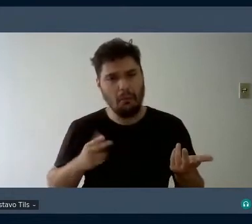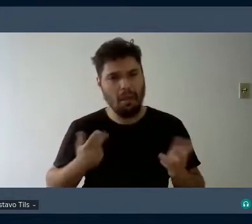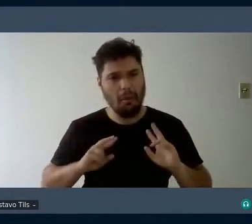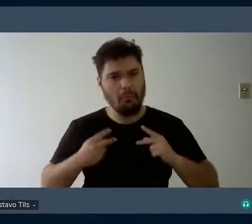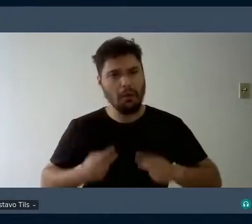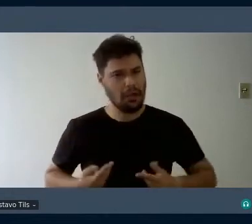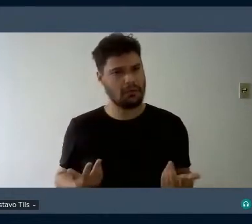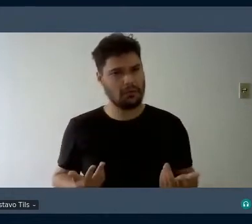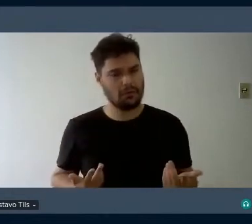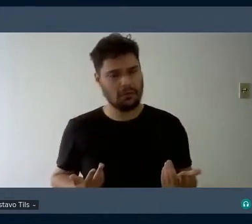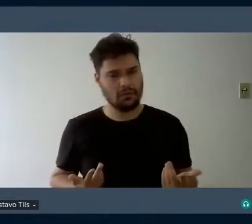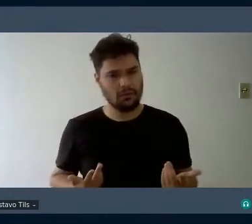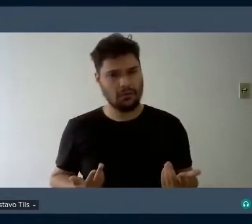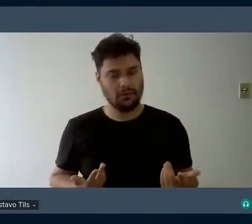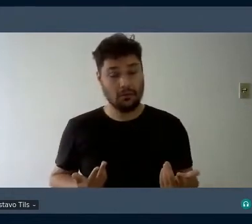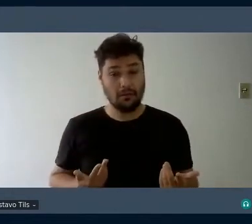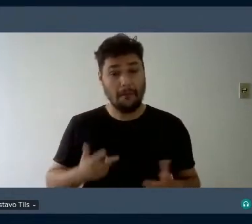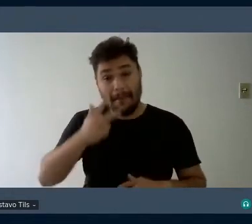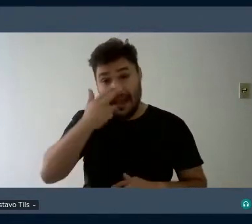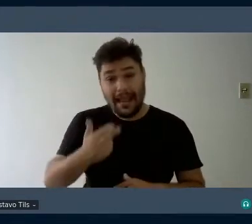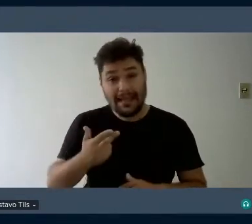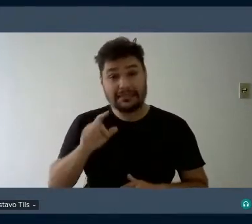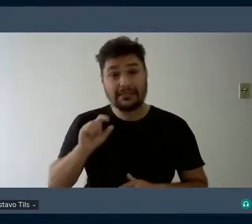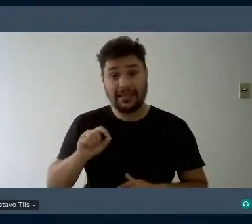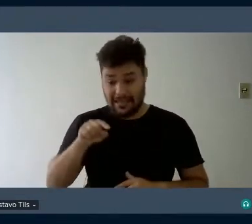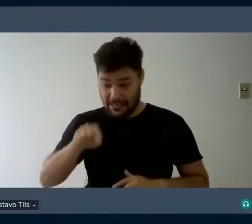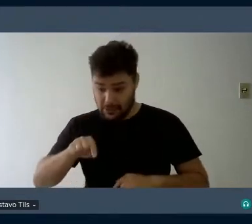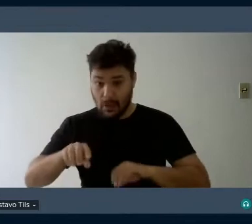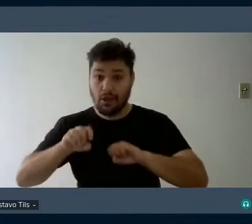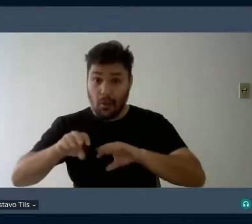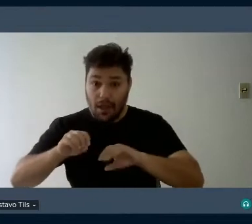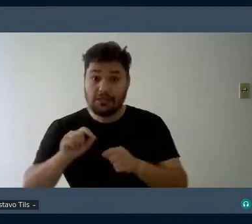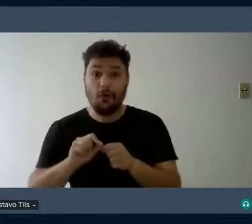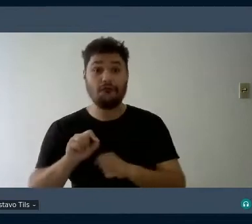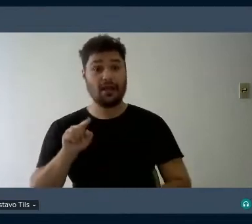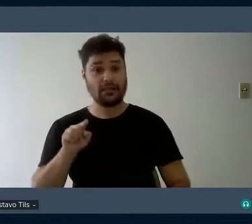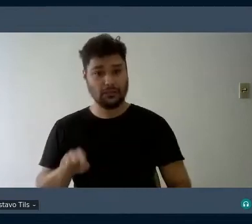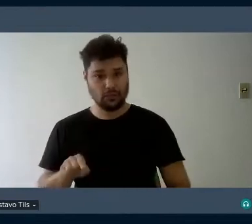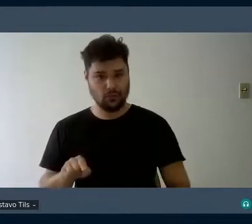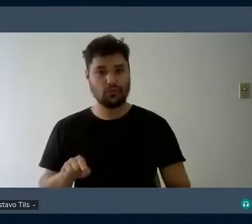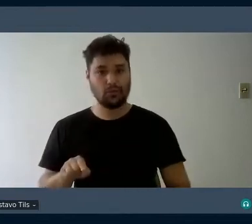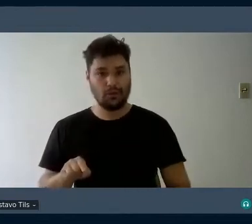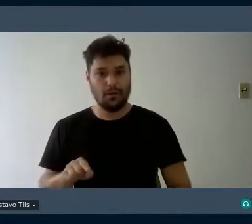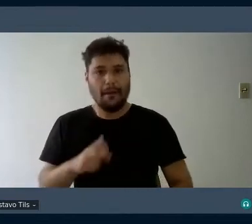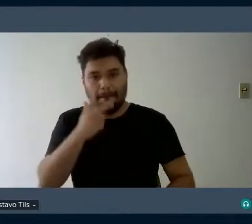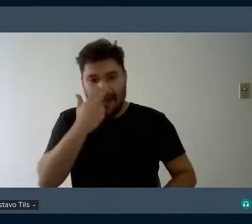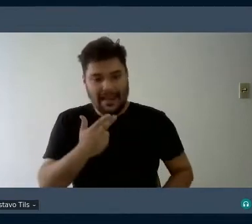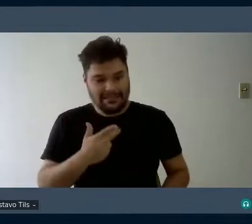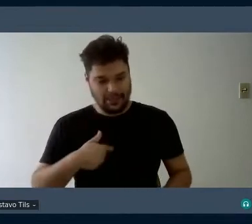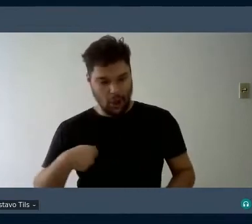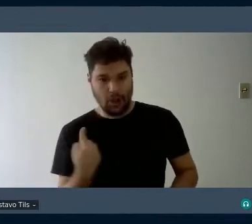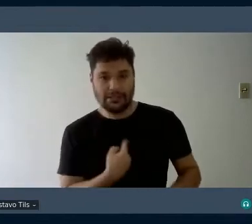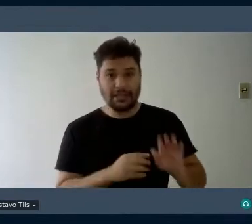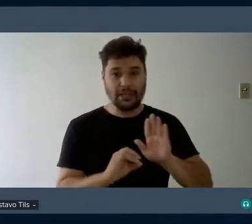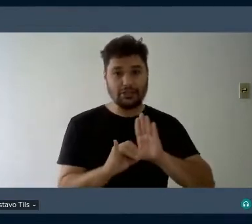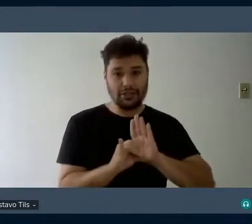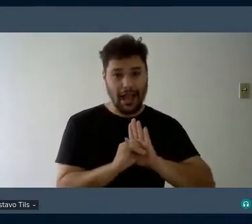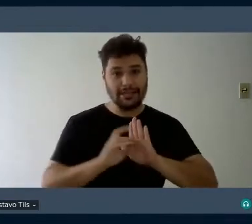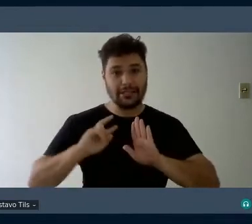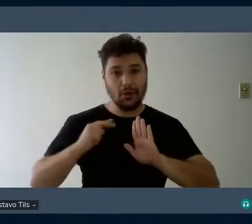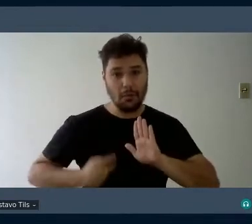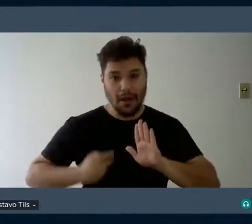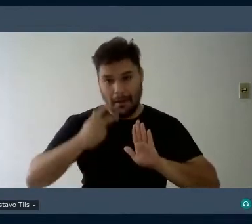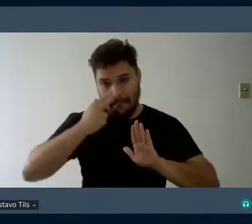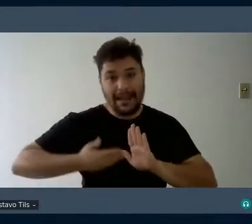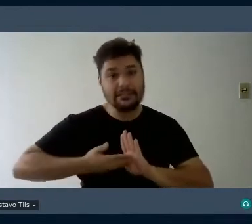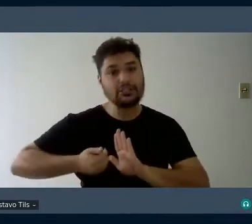toda essa biologização da educação faz. Retiram de nós o que nós somos, humanos, seres que